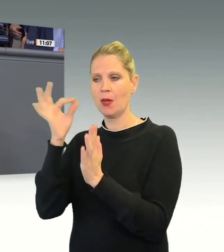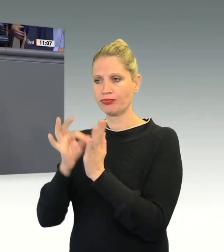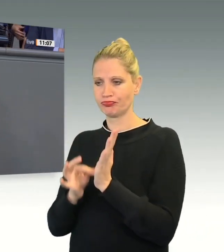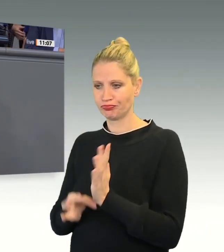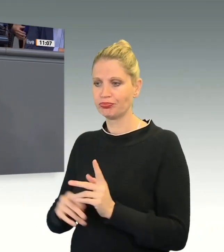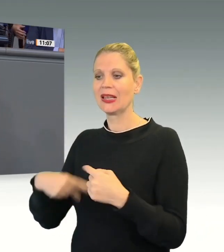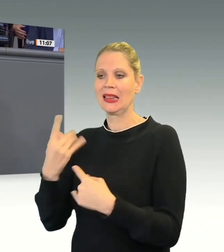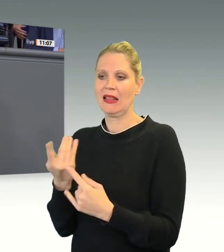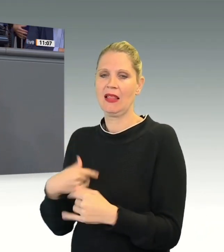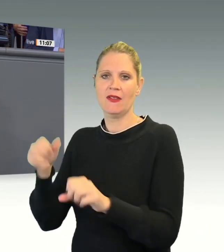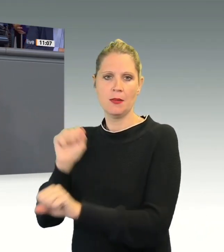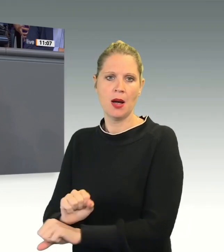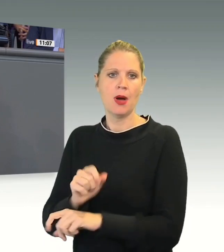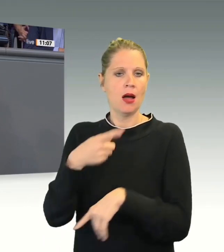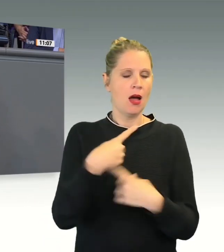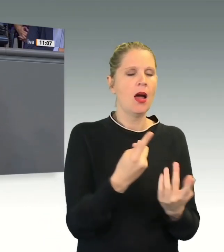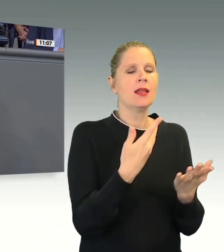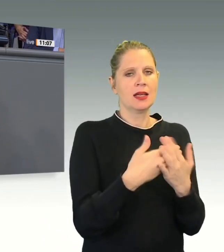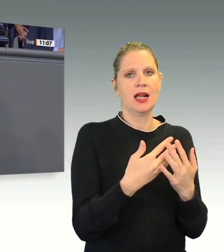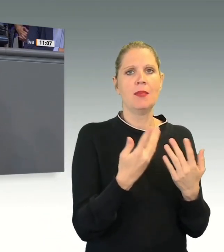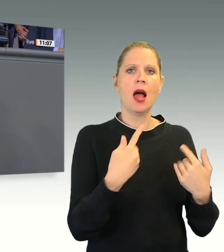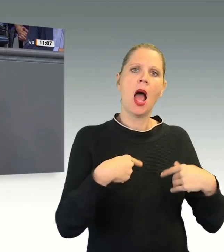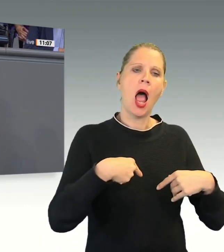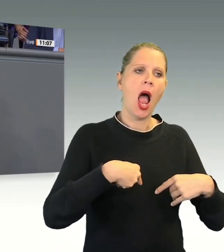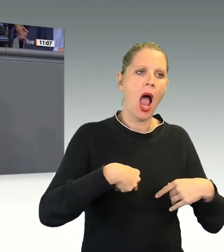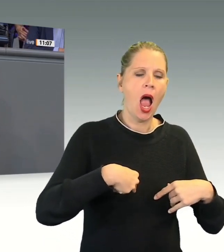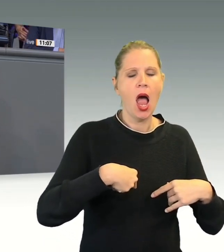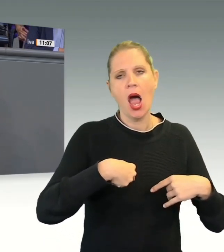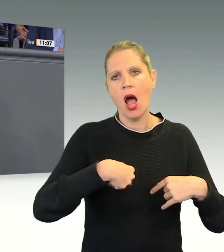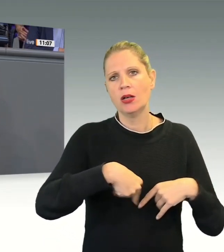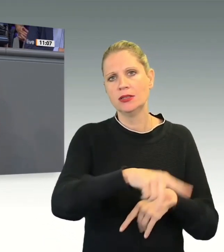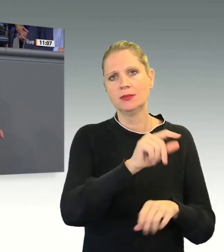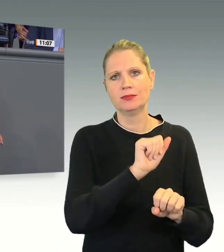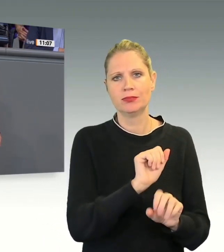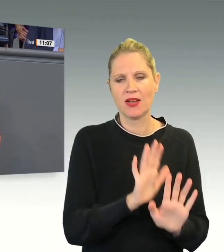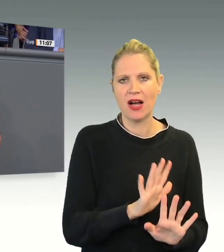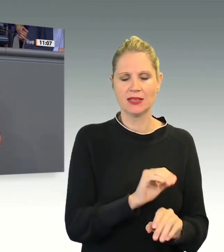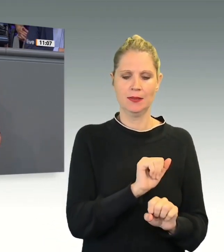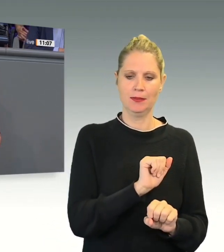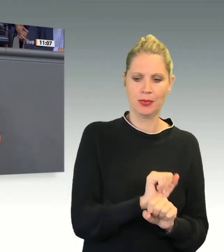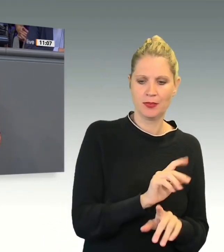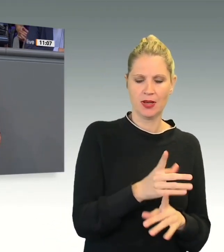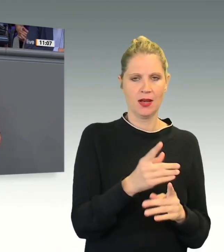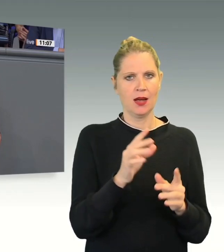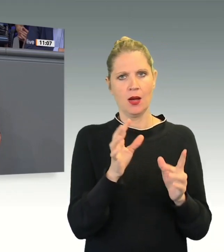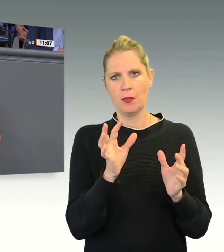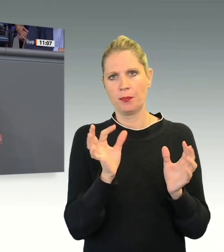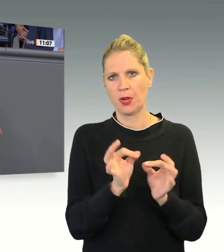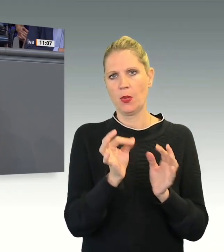Gewahrsamsdauer zunächst auch nur vier Tage. Es ging also eher darum, etwa einen bevorstehenden Flug oder Ähnliches abzusichern.